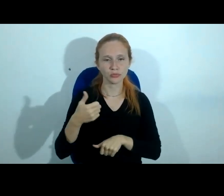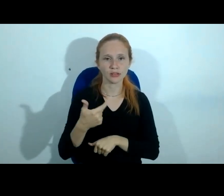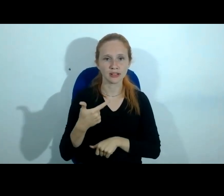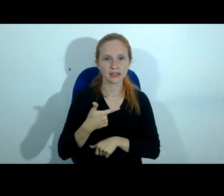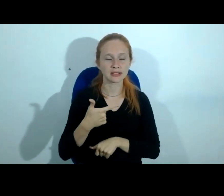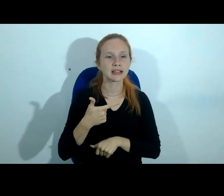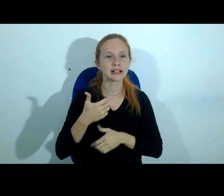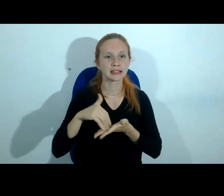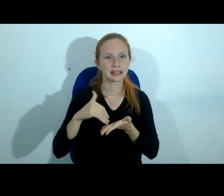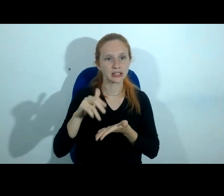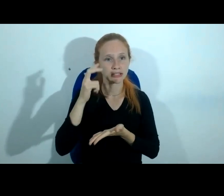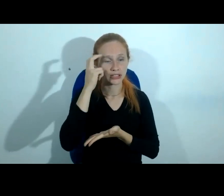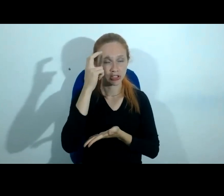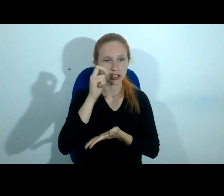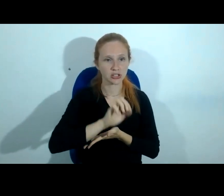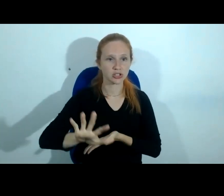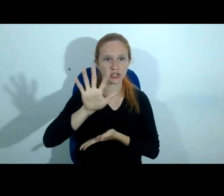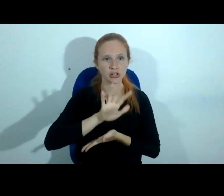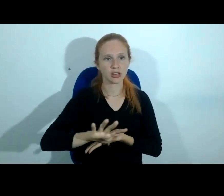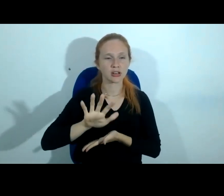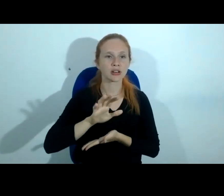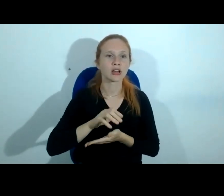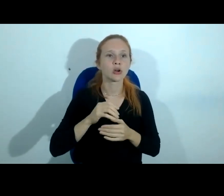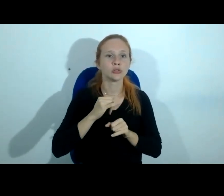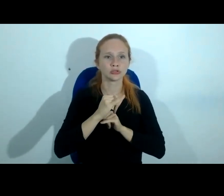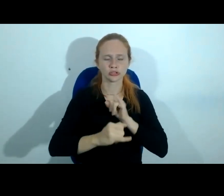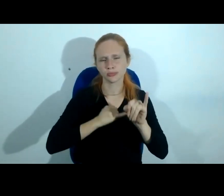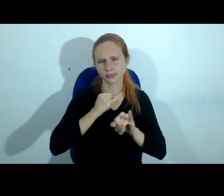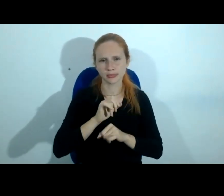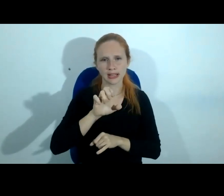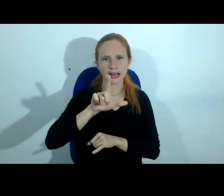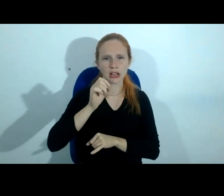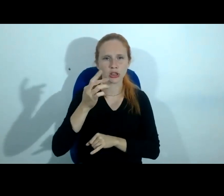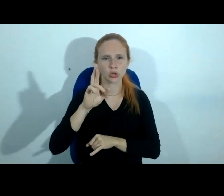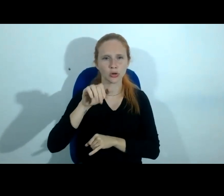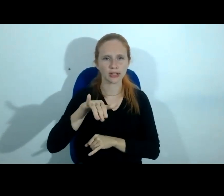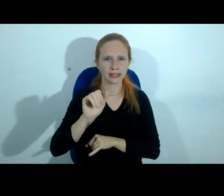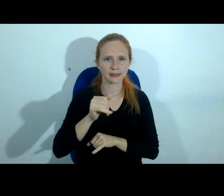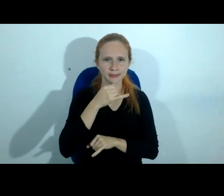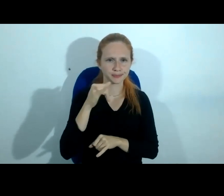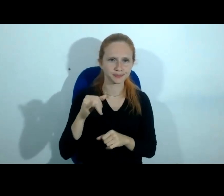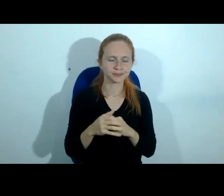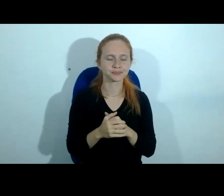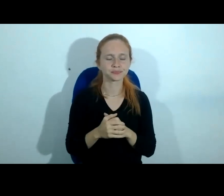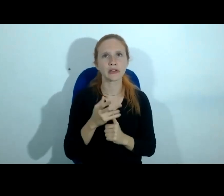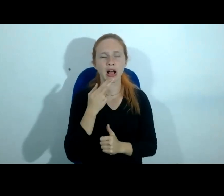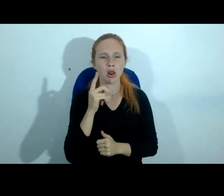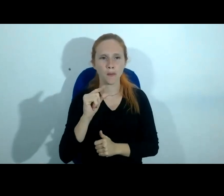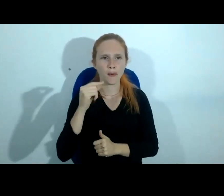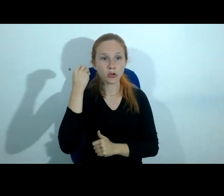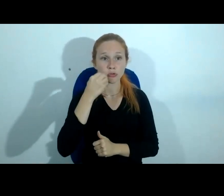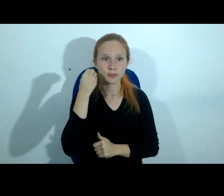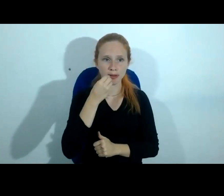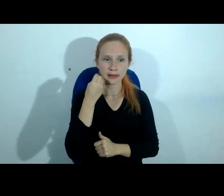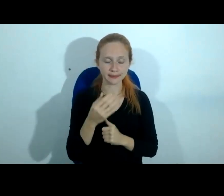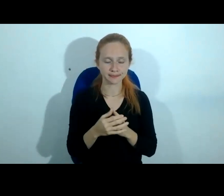inteligência departamento geral de busca eletrônica e vou falar um pouquinho da nossa experiência à